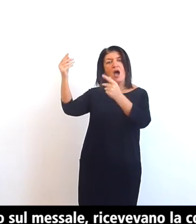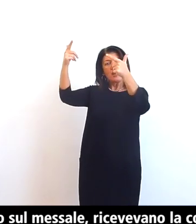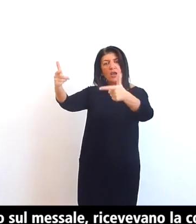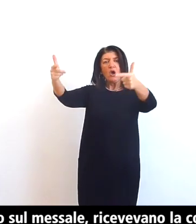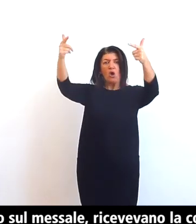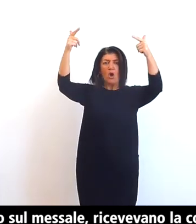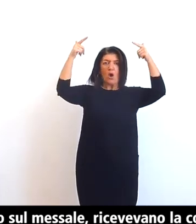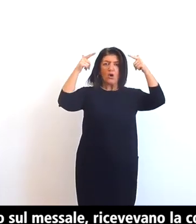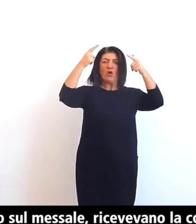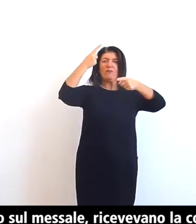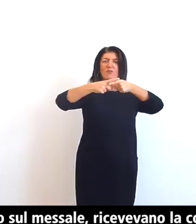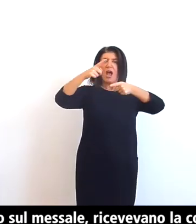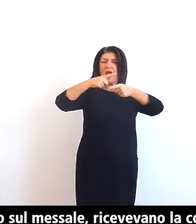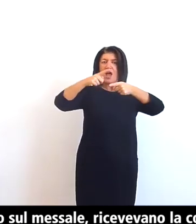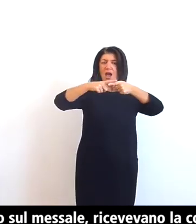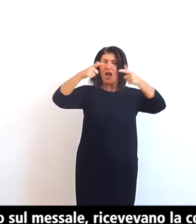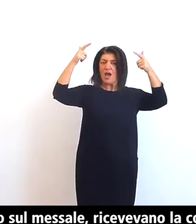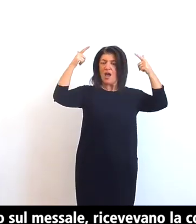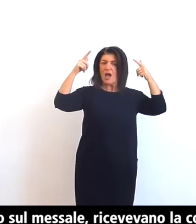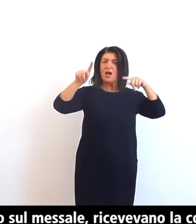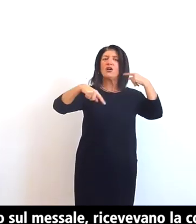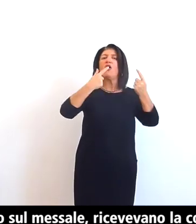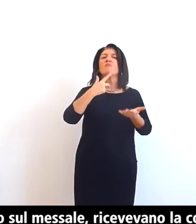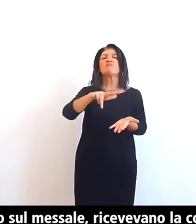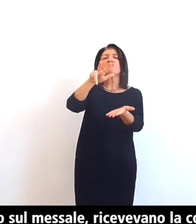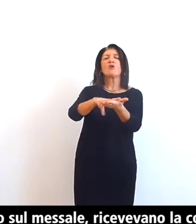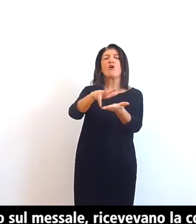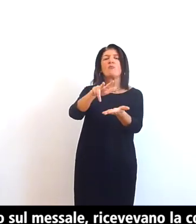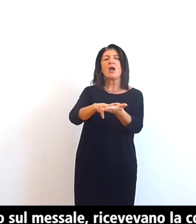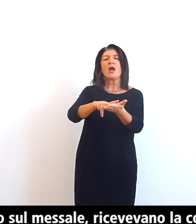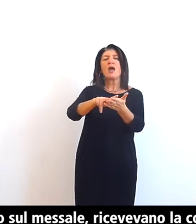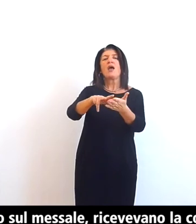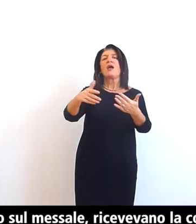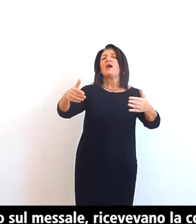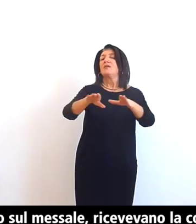la colonna e poi